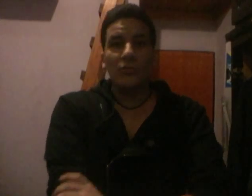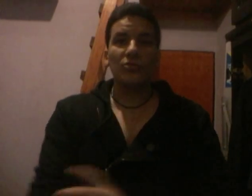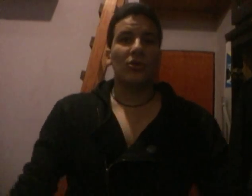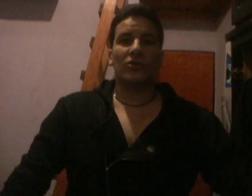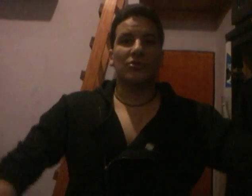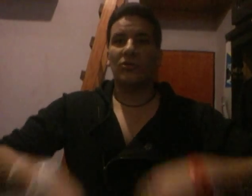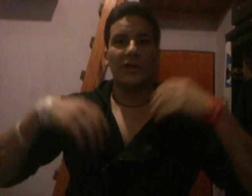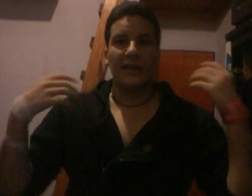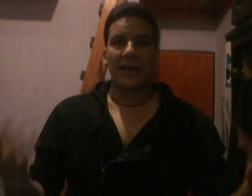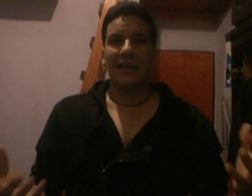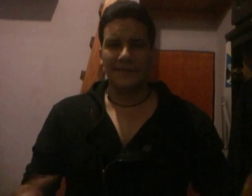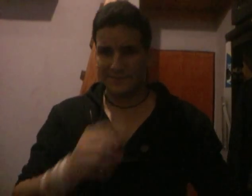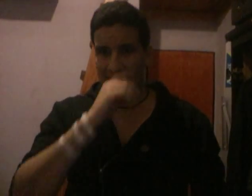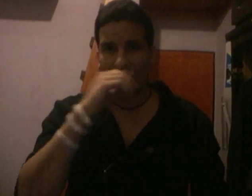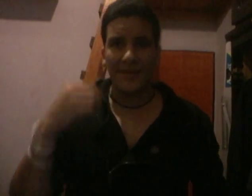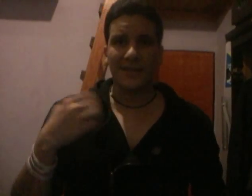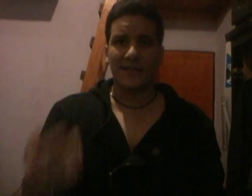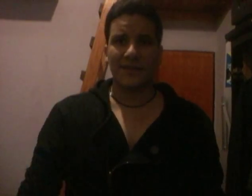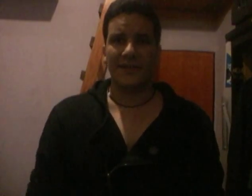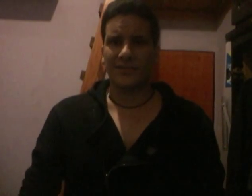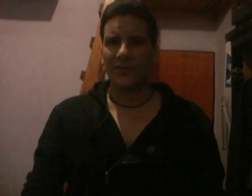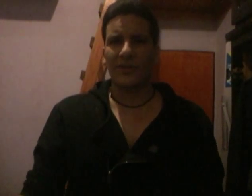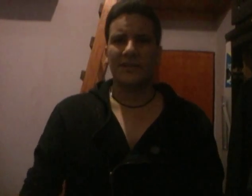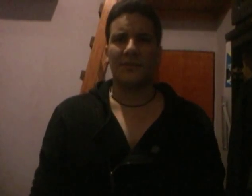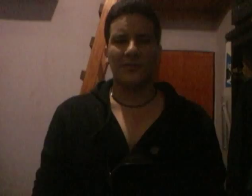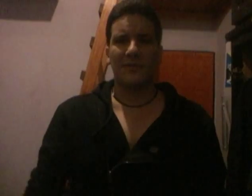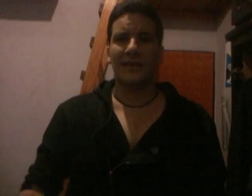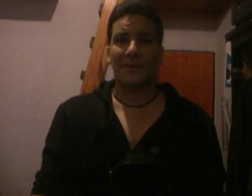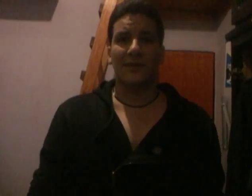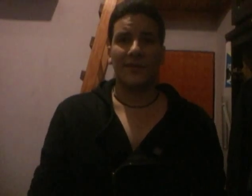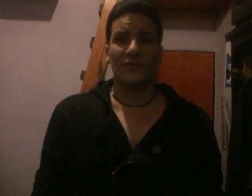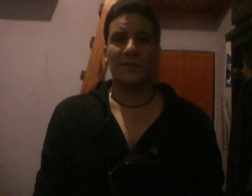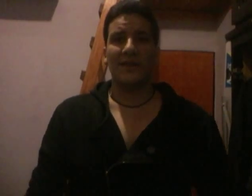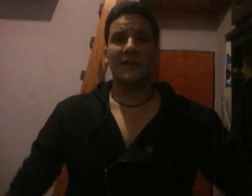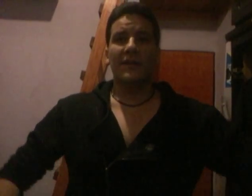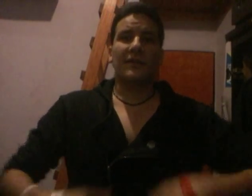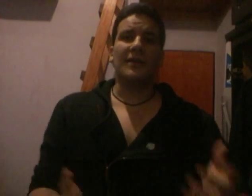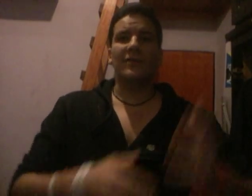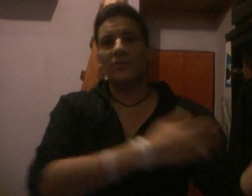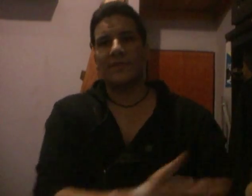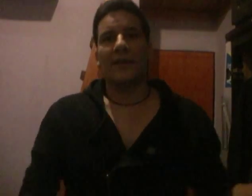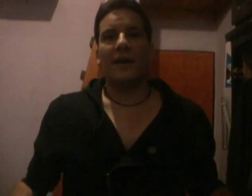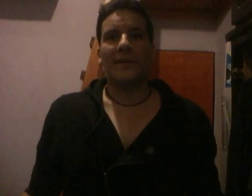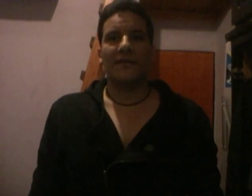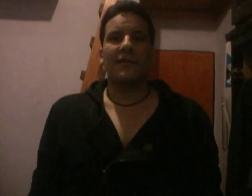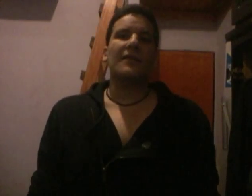Luthor con todo lo de la nave de Sol, este, como uno llamaba de la película de Superman. Y ahora, Dunsday, aparece. No,